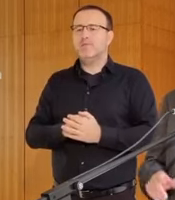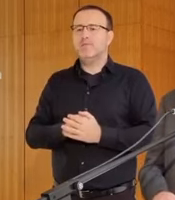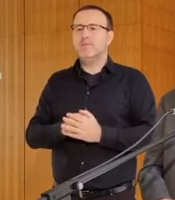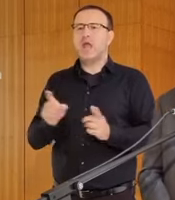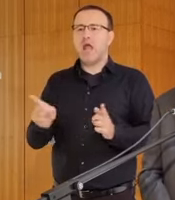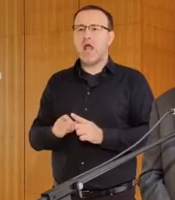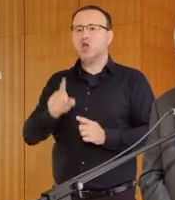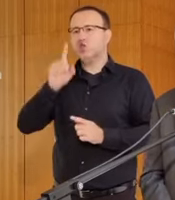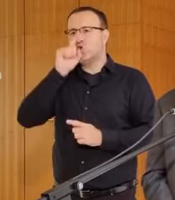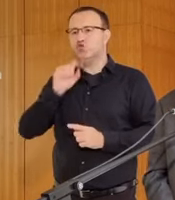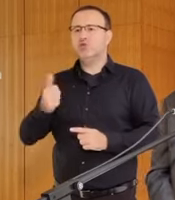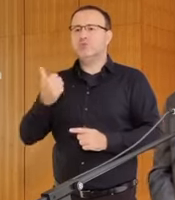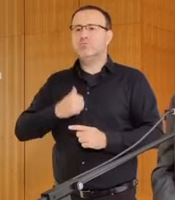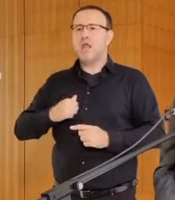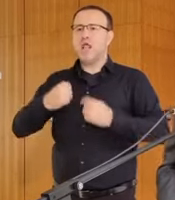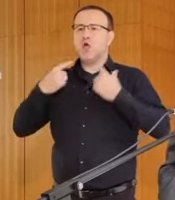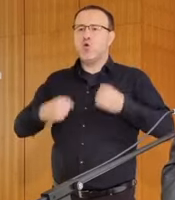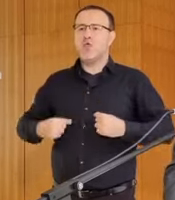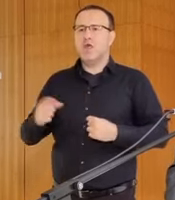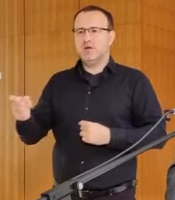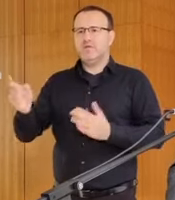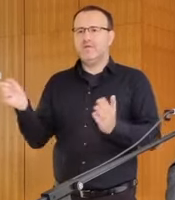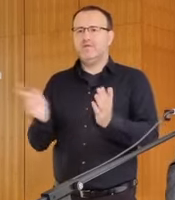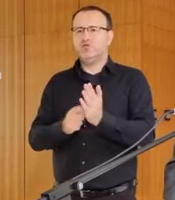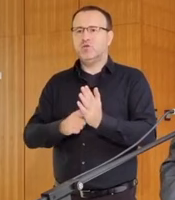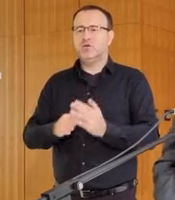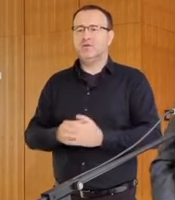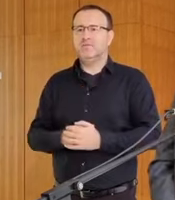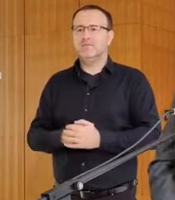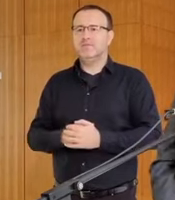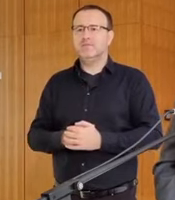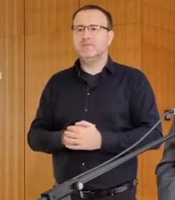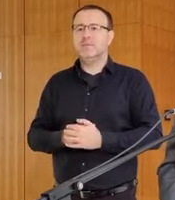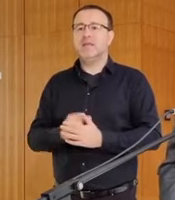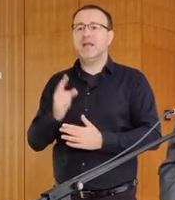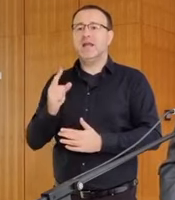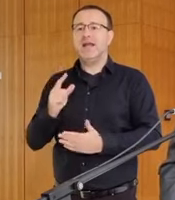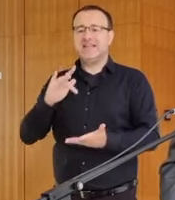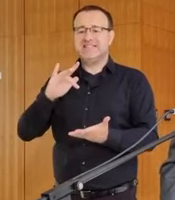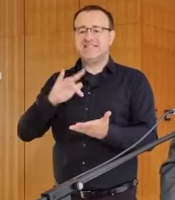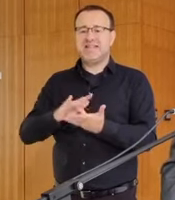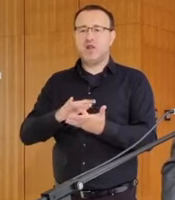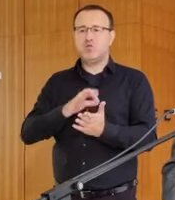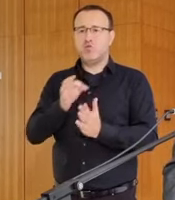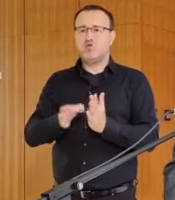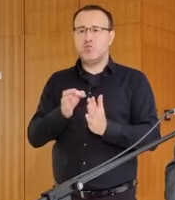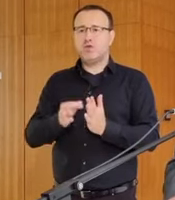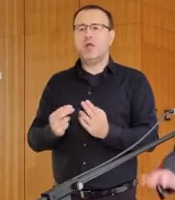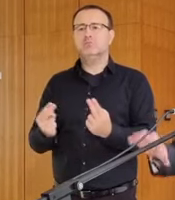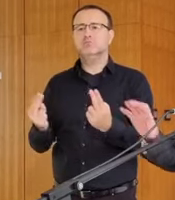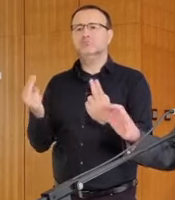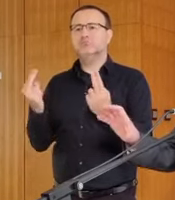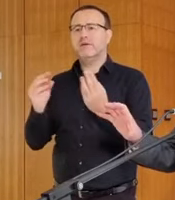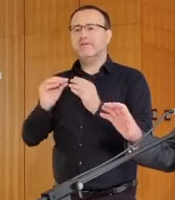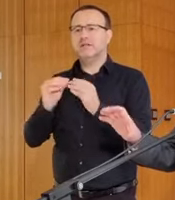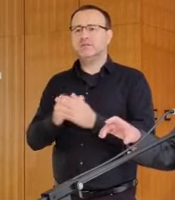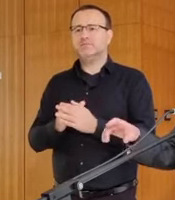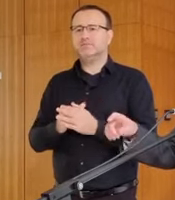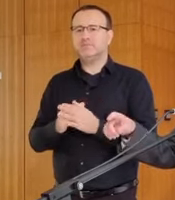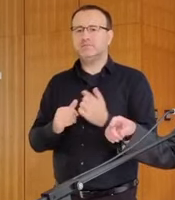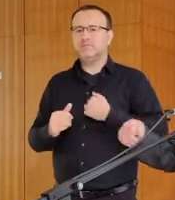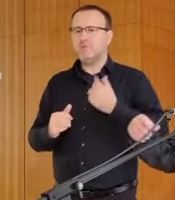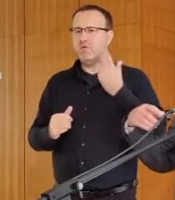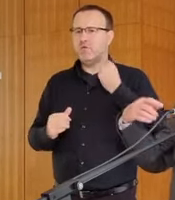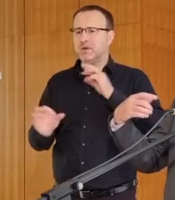zločinnosťou bielých golierov bude vyžadovať. A pokiaľ ide o tie srednodobé priority, túto pripravíme.